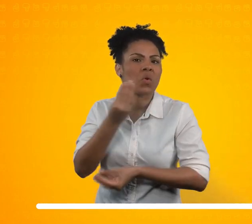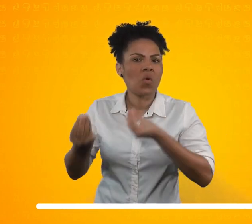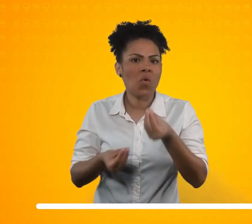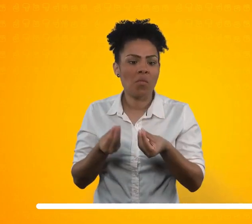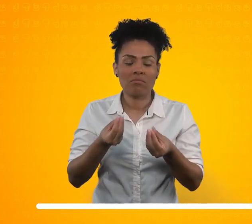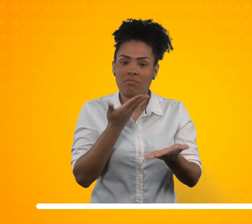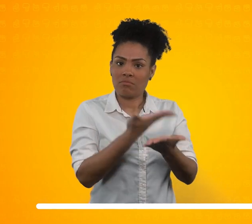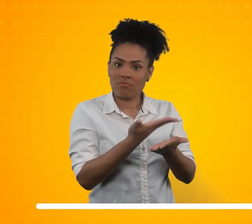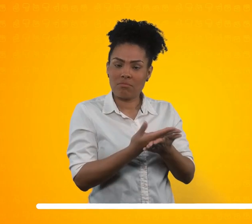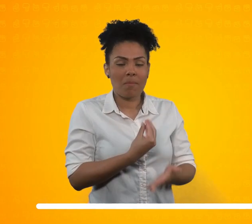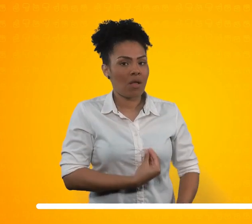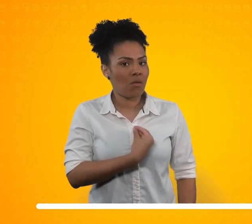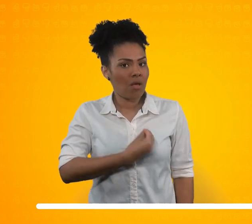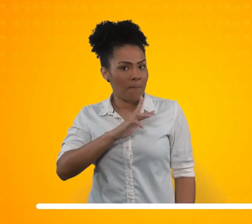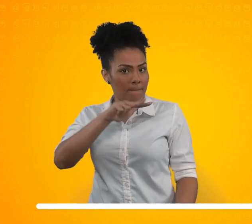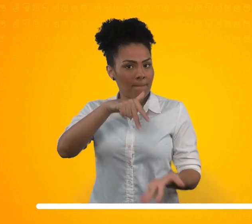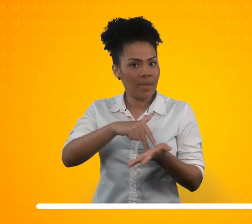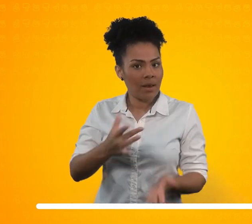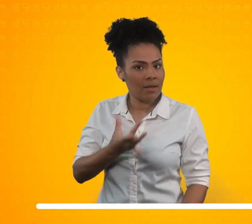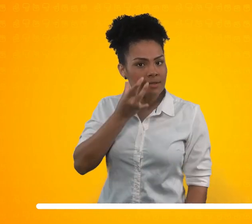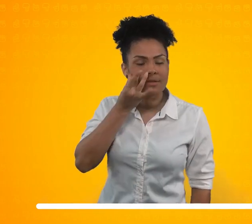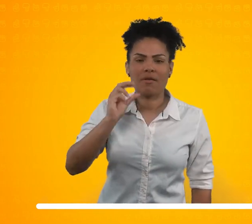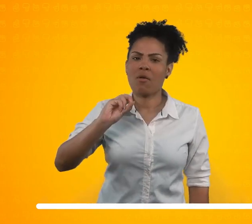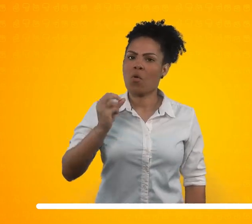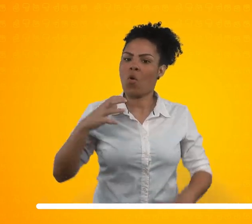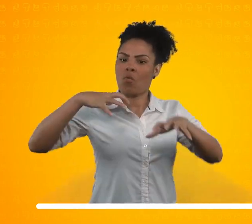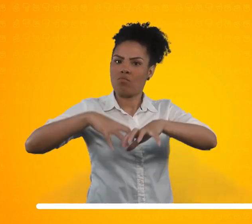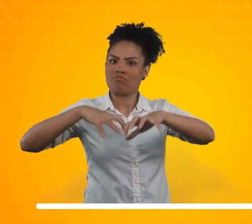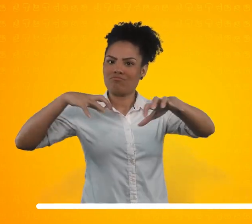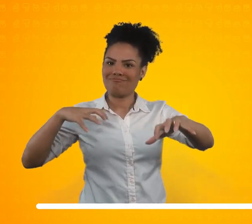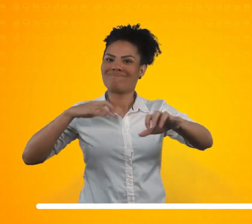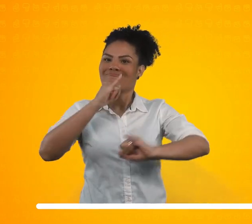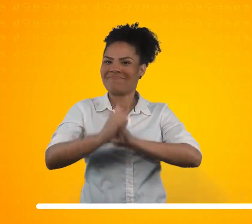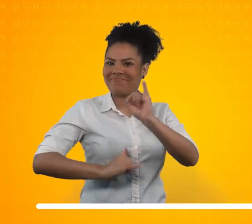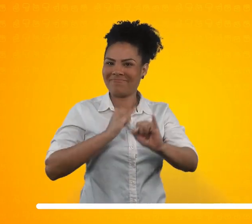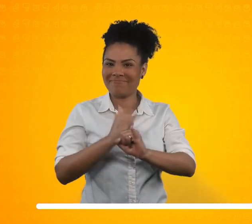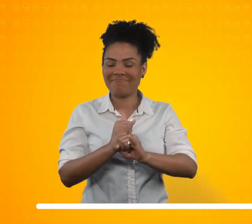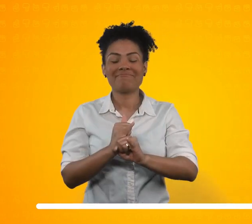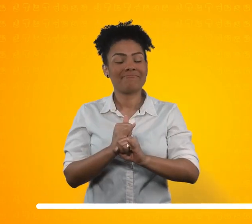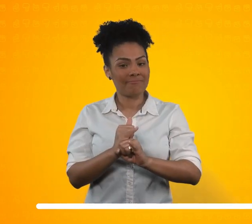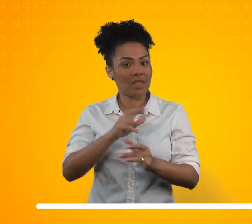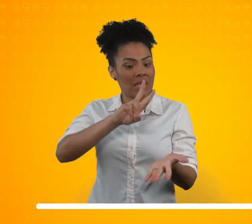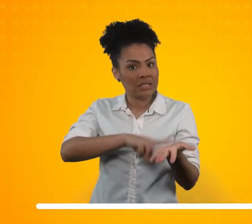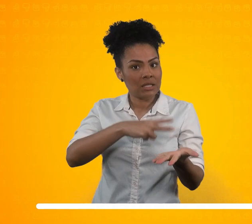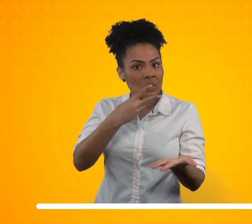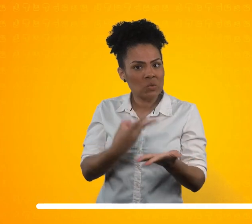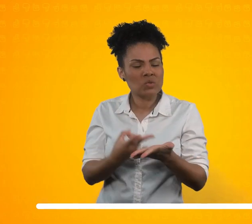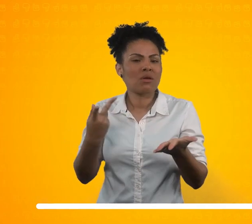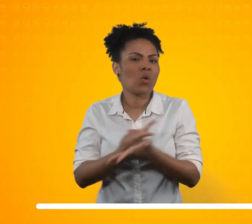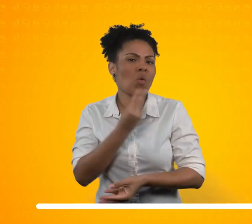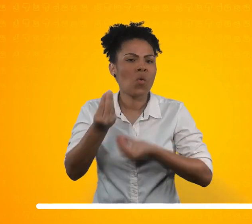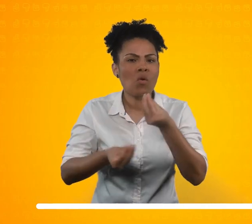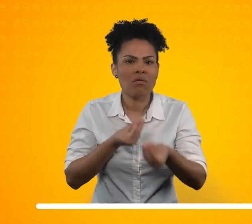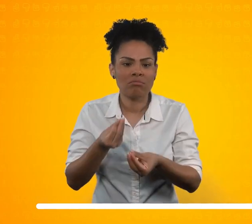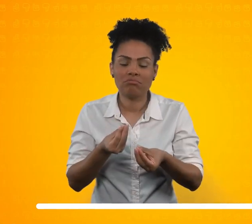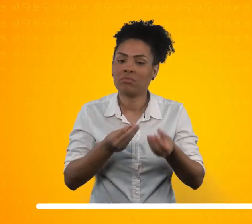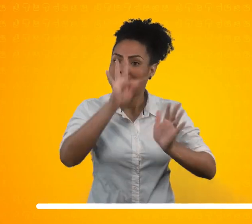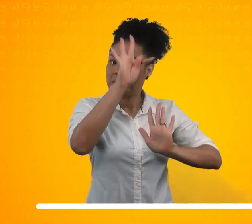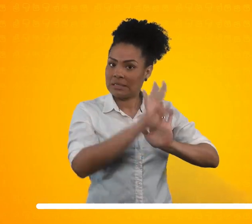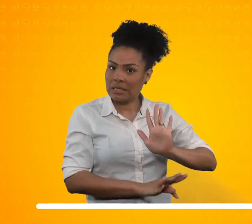online. E a tradução ocorre na tradução de materiais em texto ou em vídeo, prontos para serem